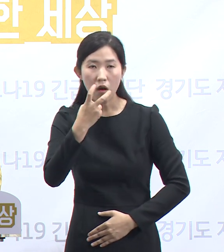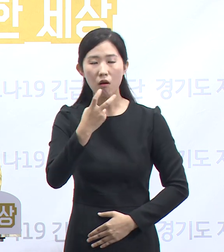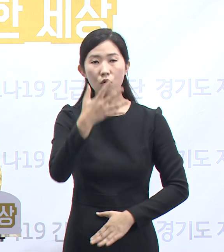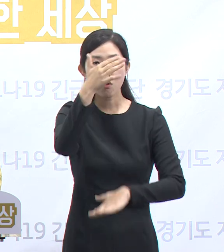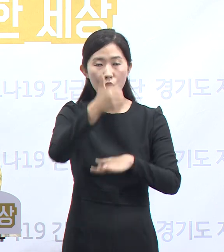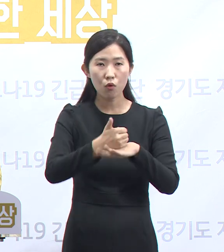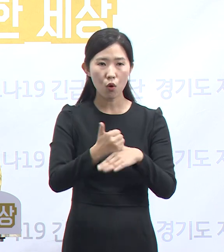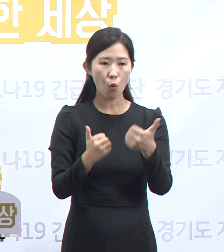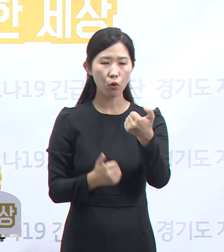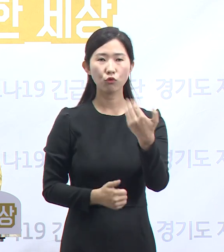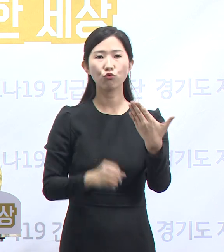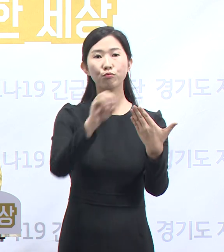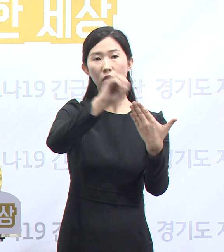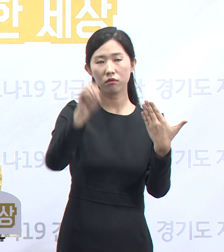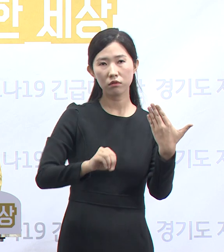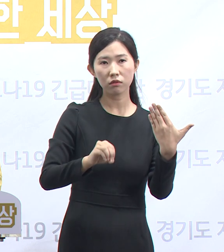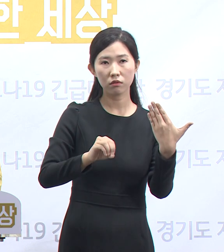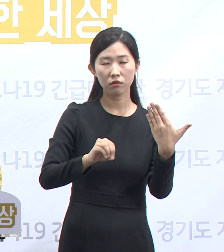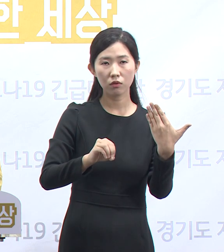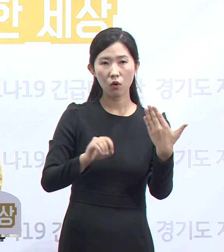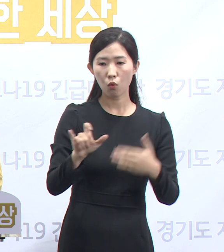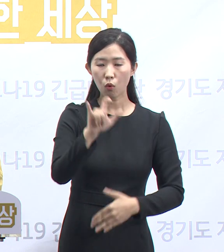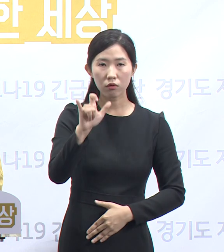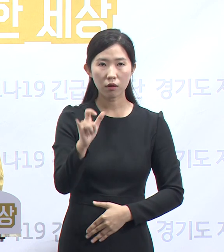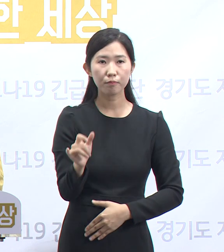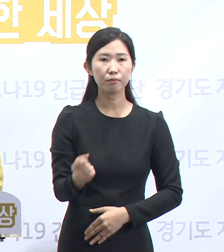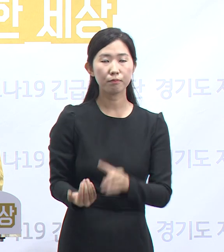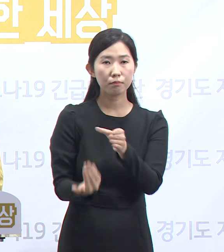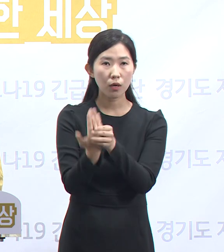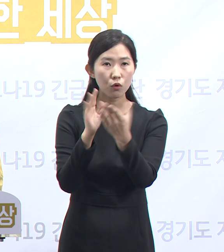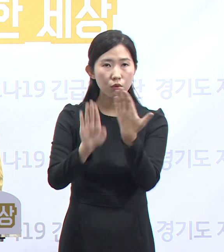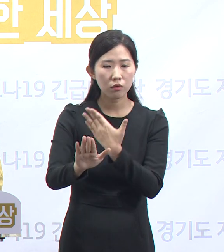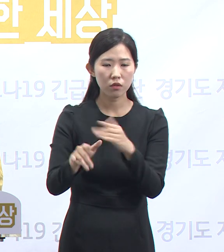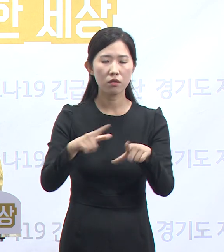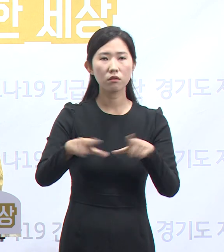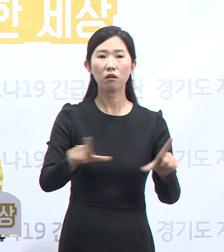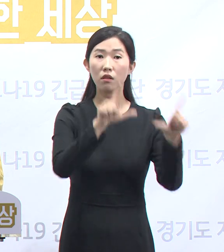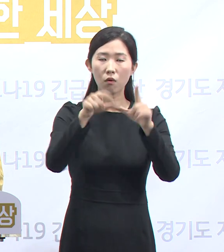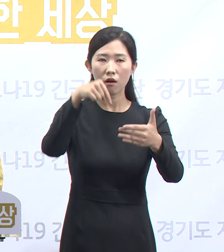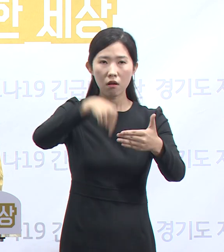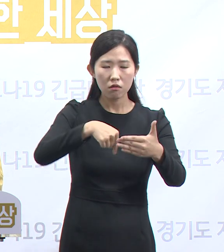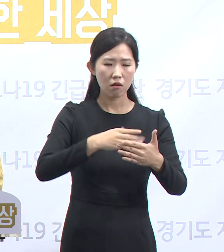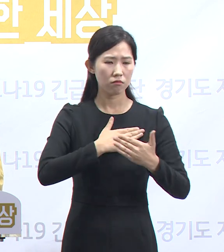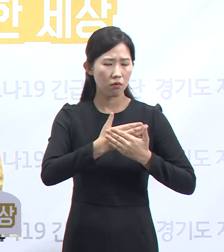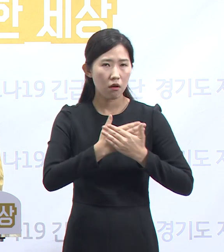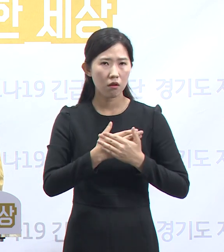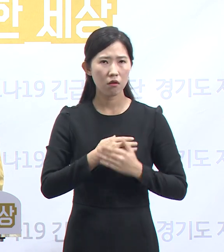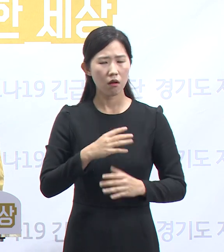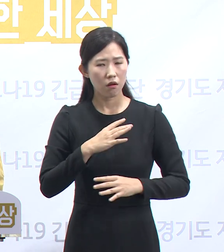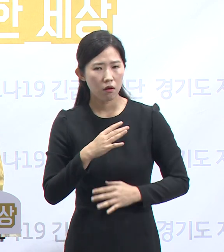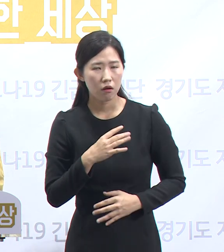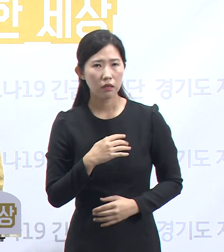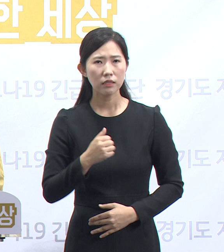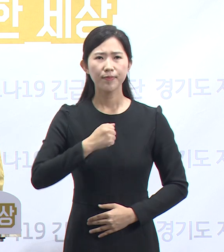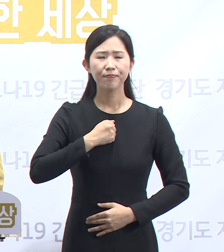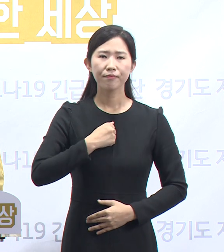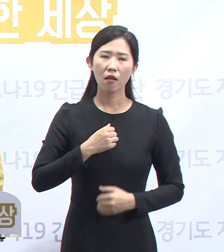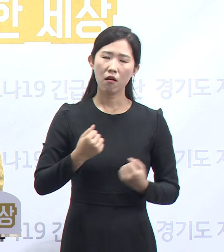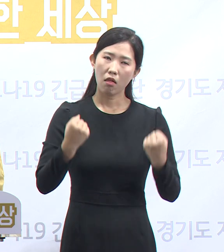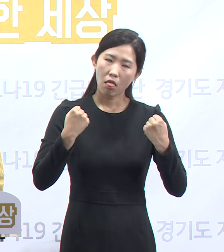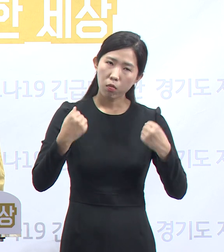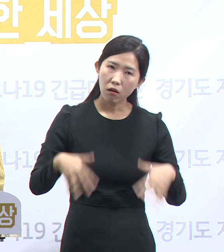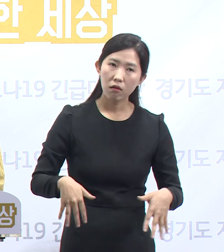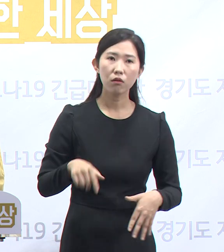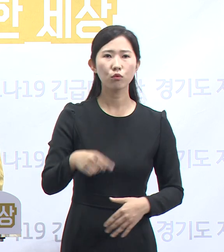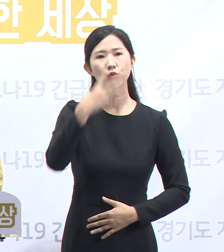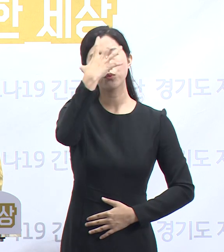중 59%가 코로나19 사태 이후 일상생활 속에서 불안, 초조, 답답함, 무기력 등의 우울감을 느낀 경험이 있는